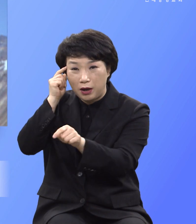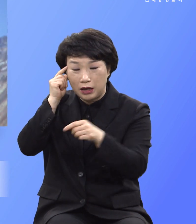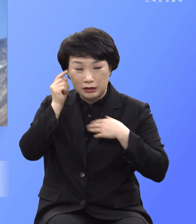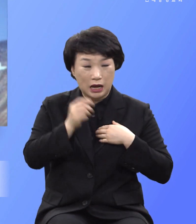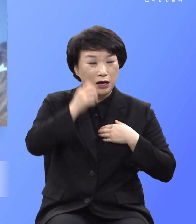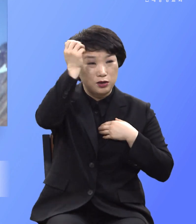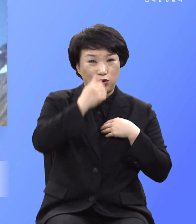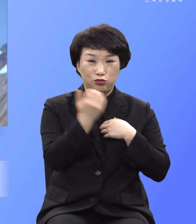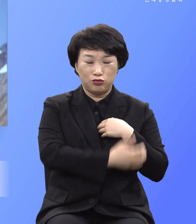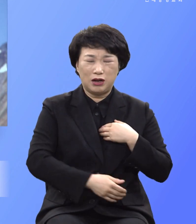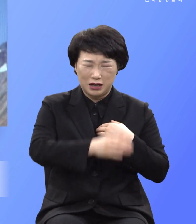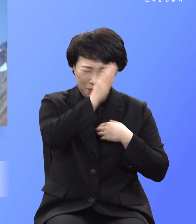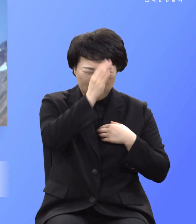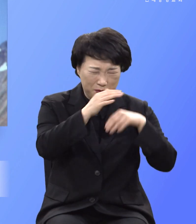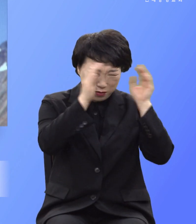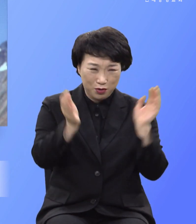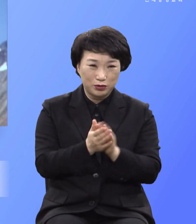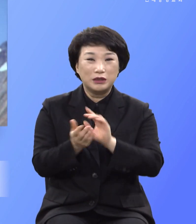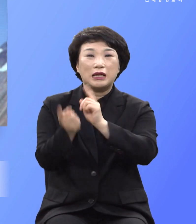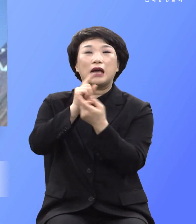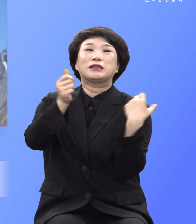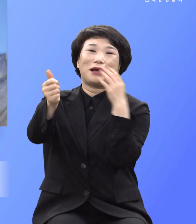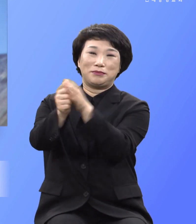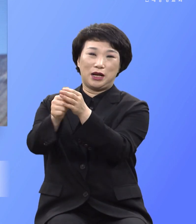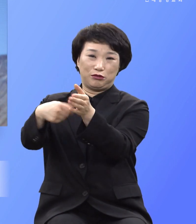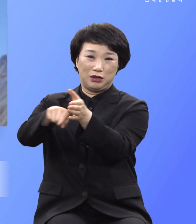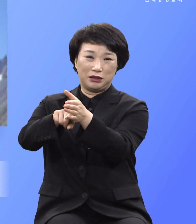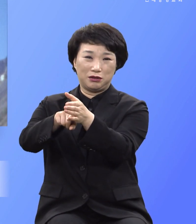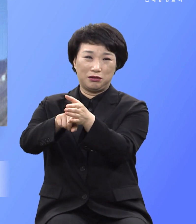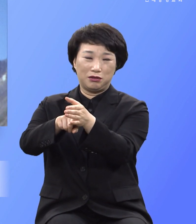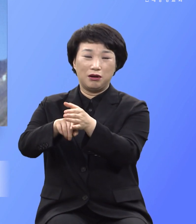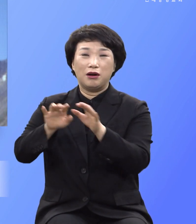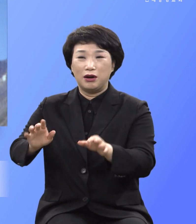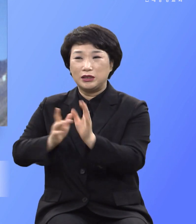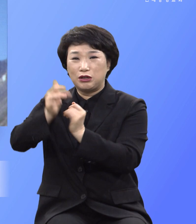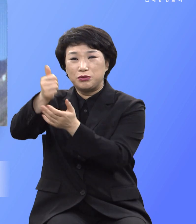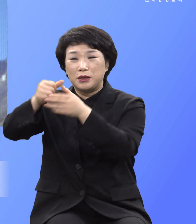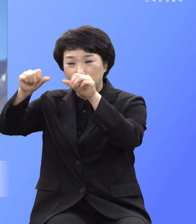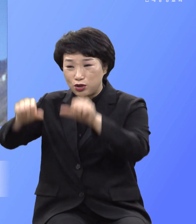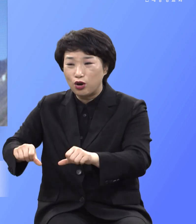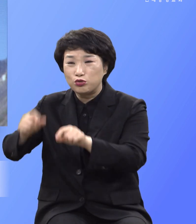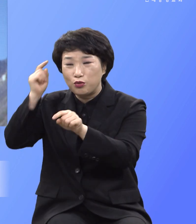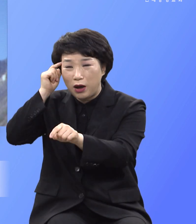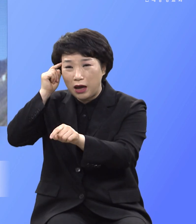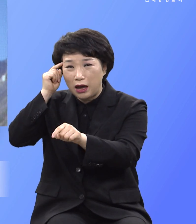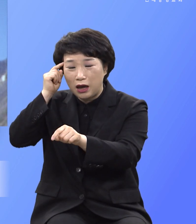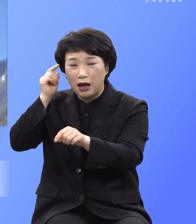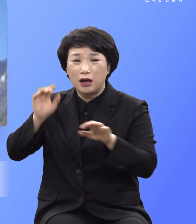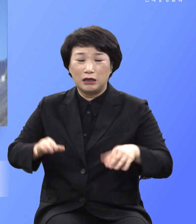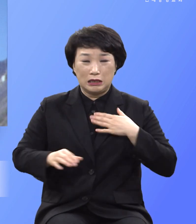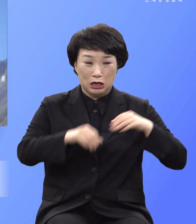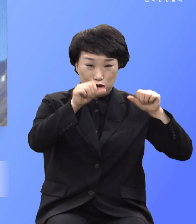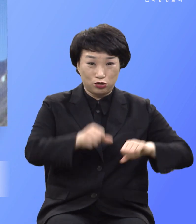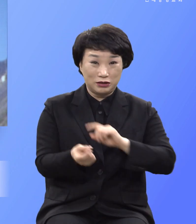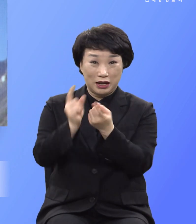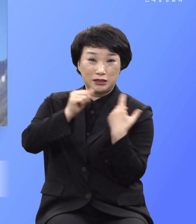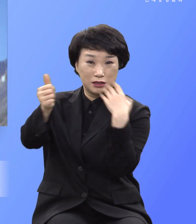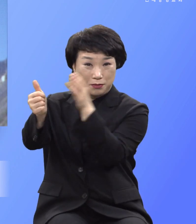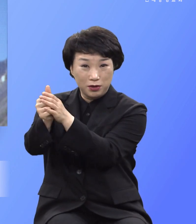영육간의 질병을 대신하기 위해서 그가 조주받으시면 우리의 조주를 짊어지시고 피